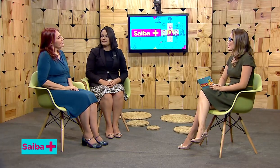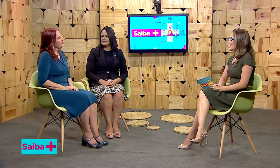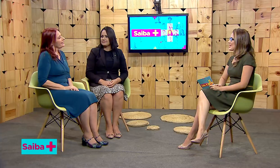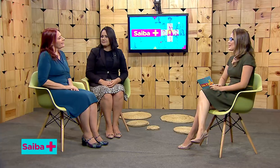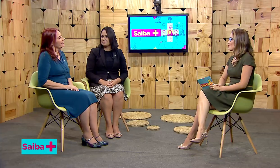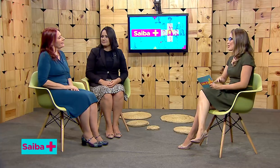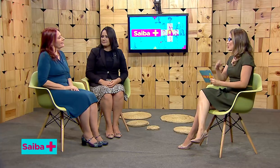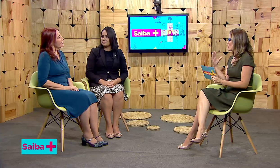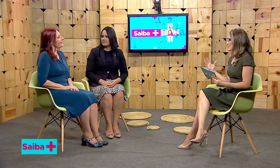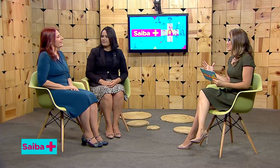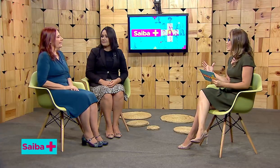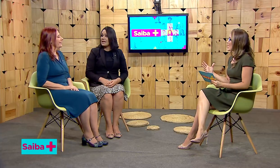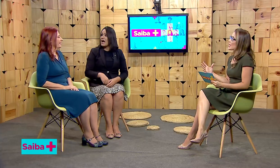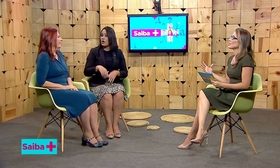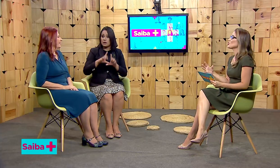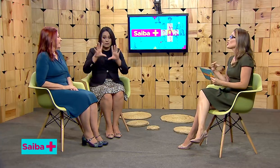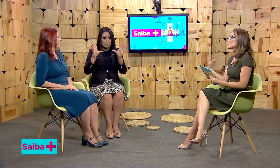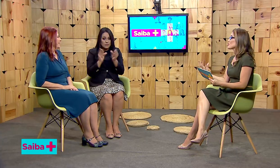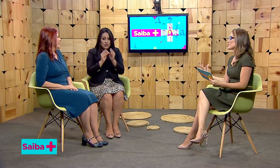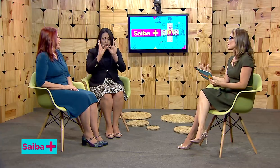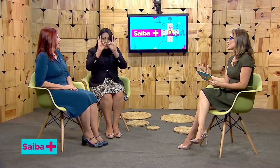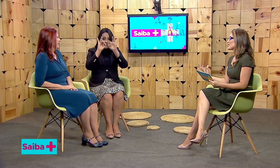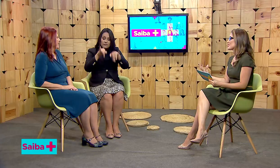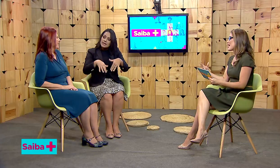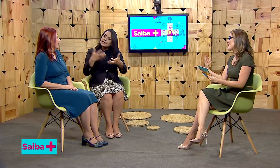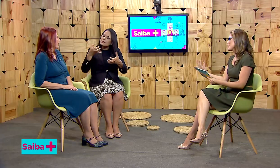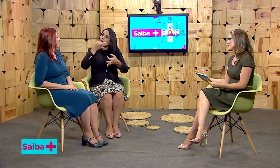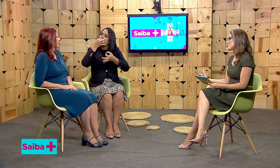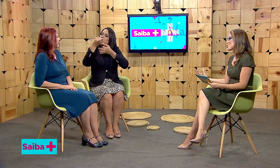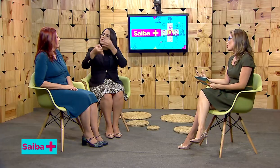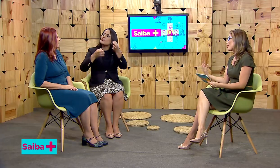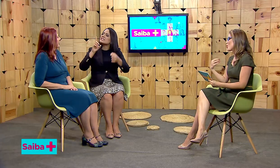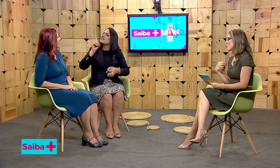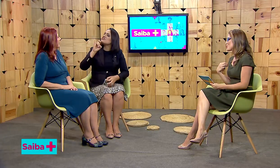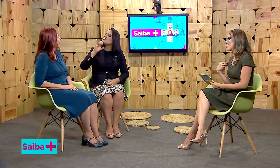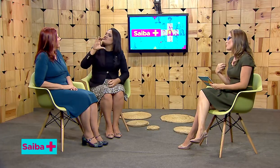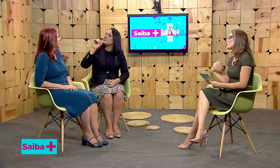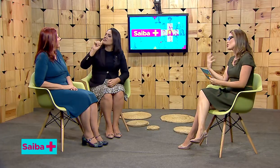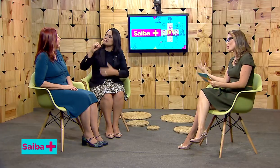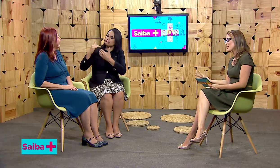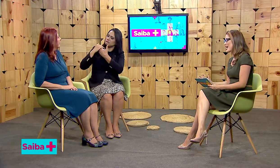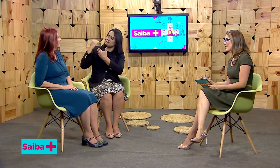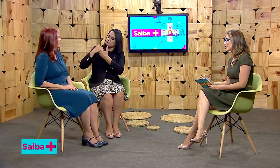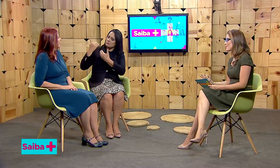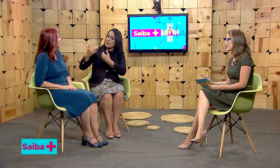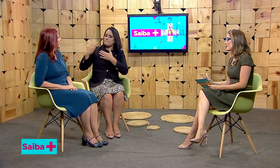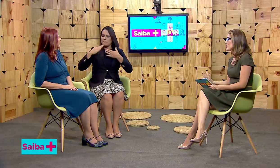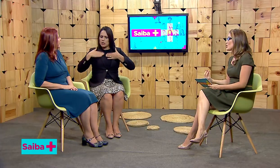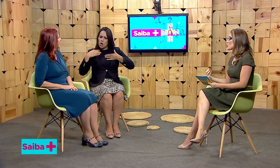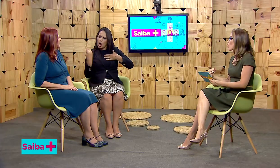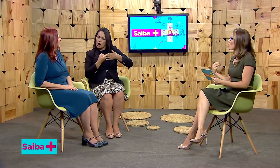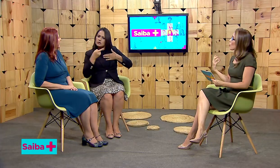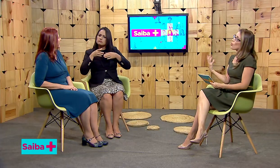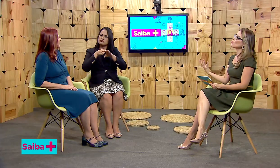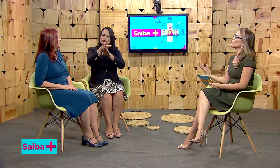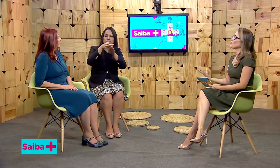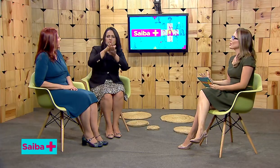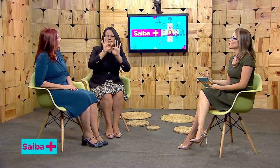E para a gente encerrar, que dicas você daria, não só para nós, como para os familiares também, de como conviver de